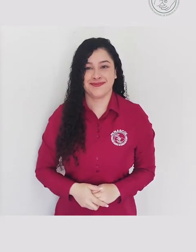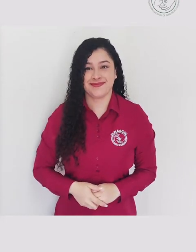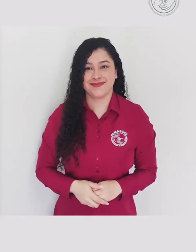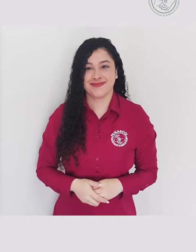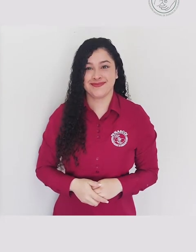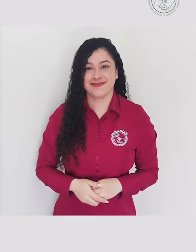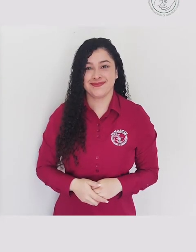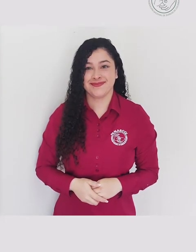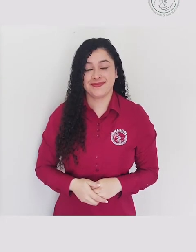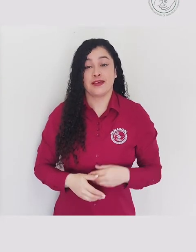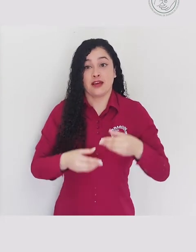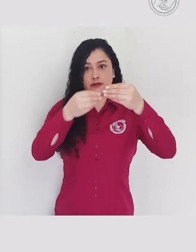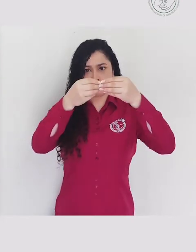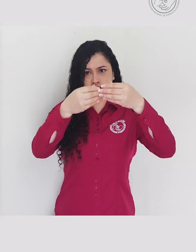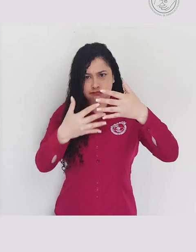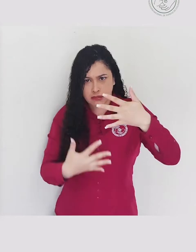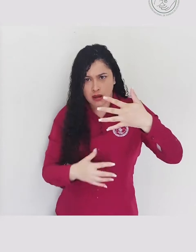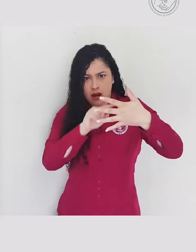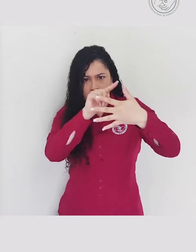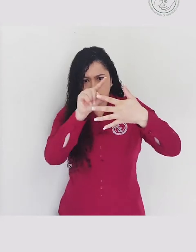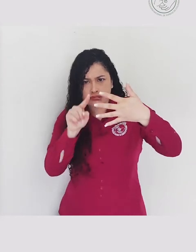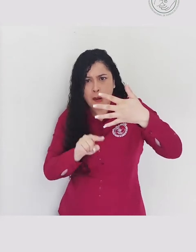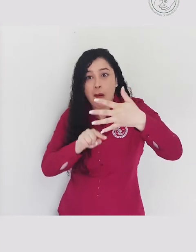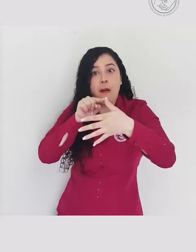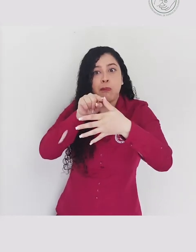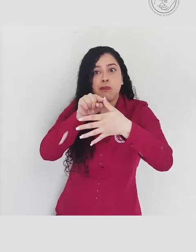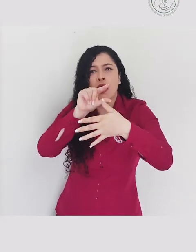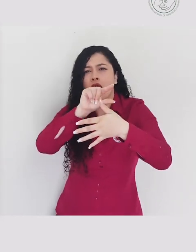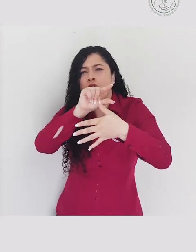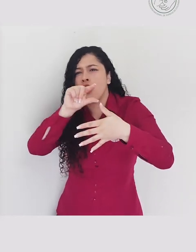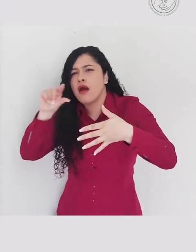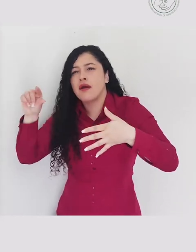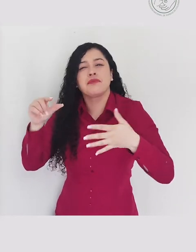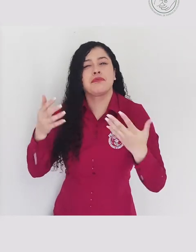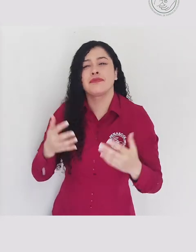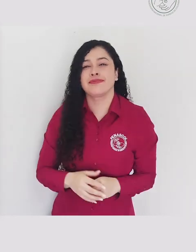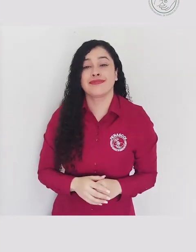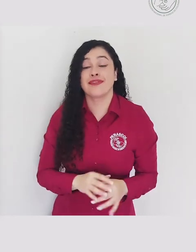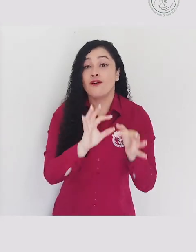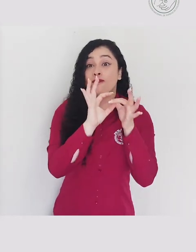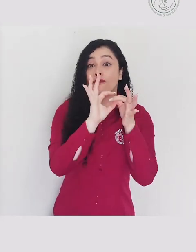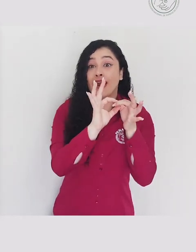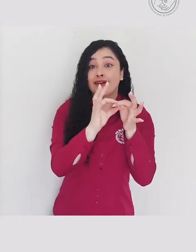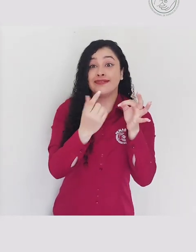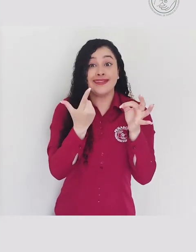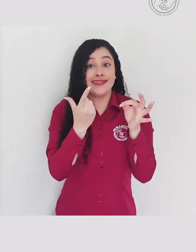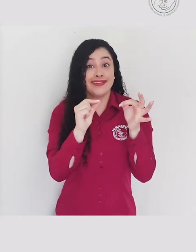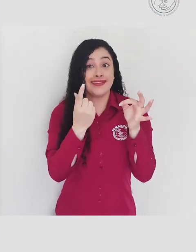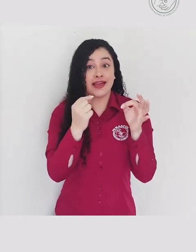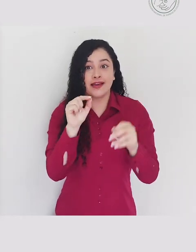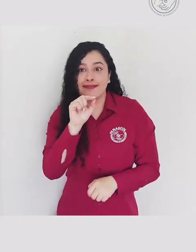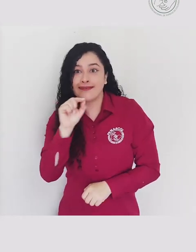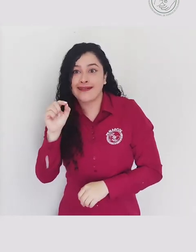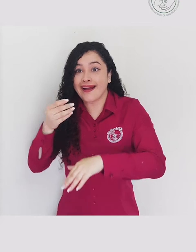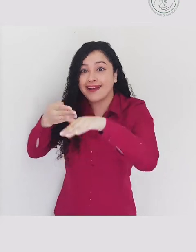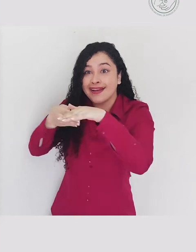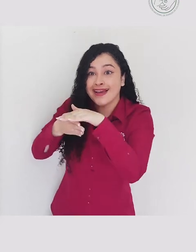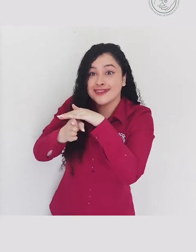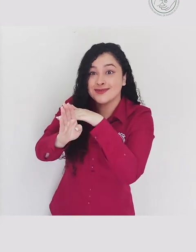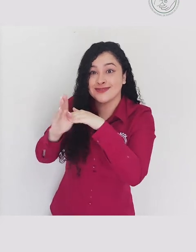el ícono Buscar. Luego en el listado de opciones de tu búsqueda seleccionarás la que diga FENASCOL Digital